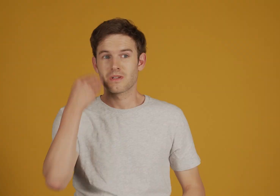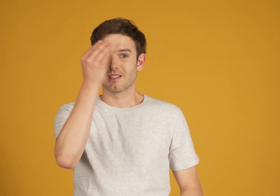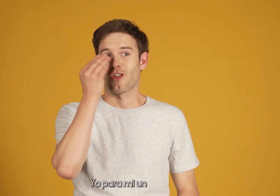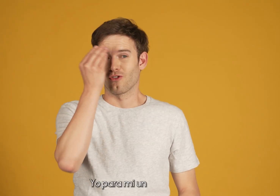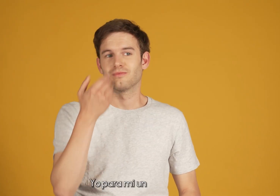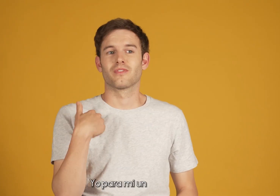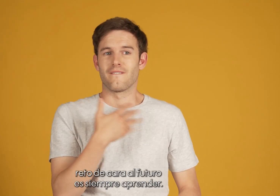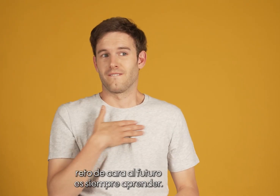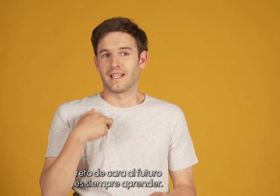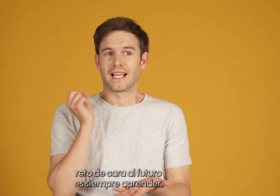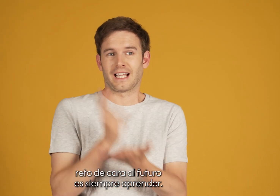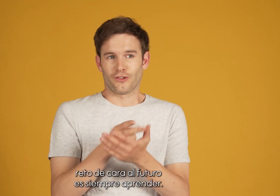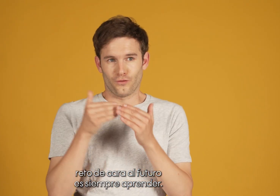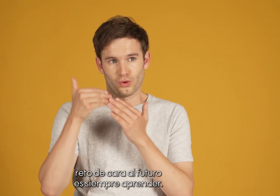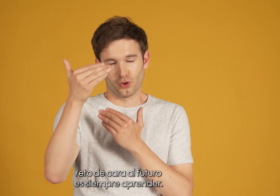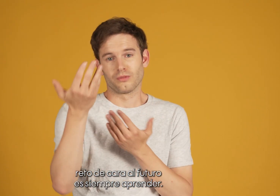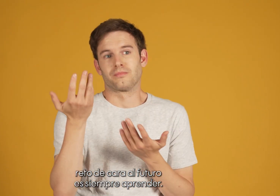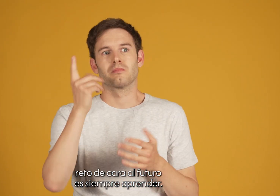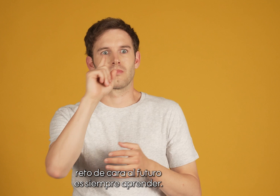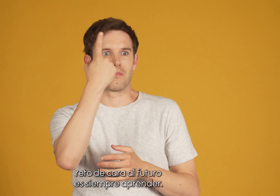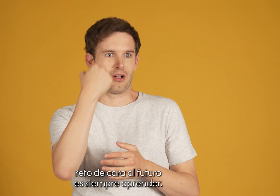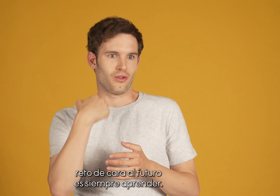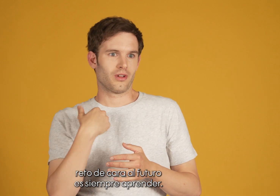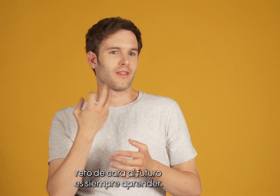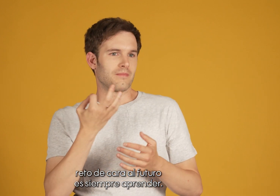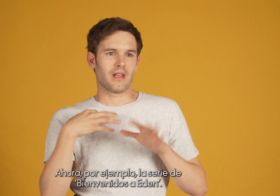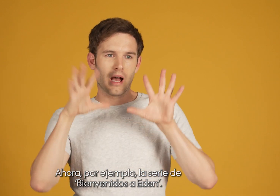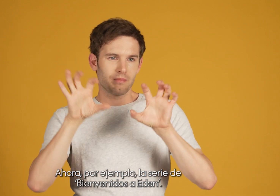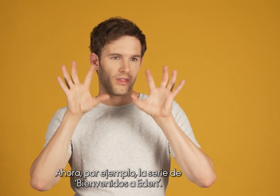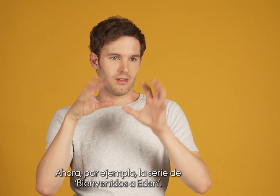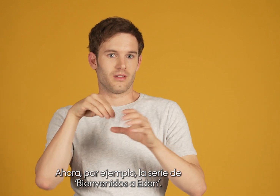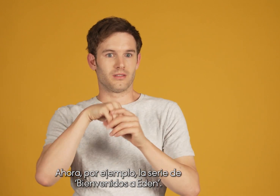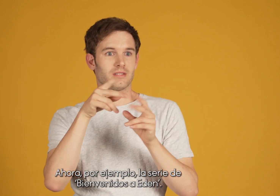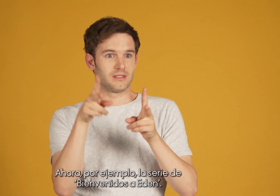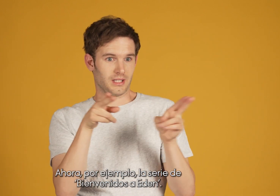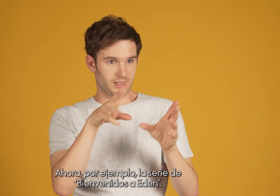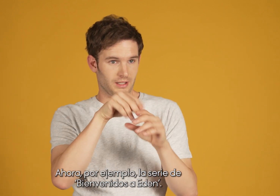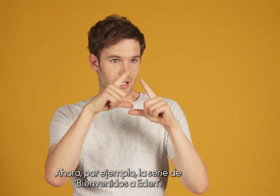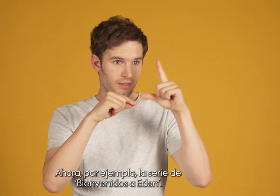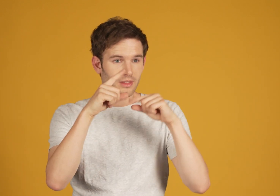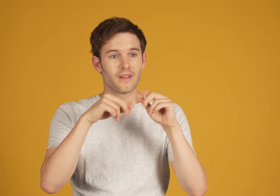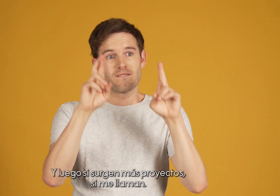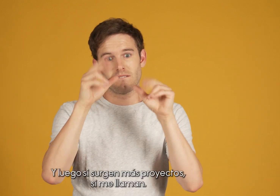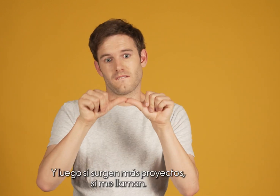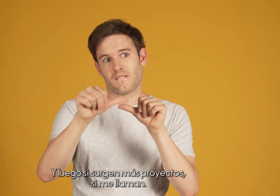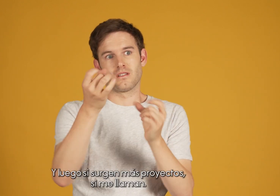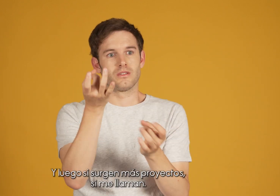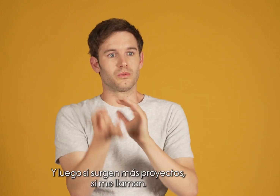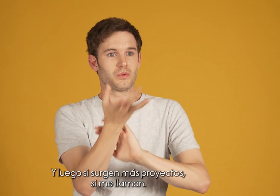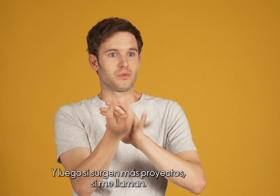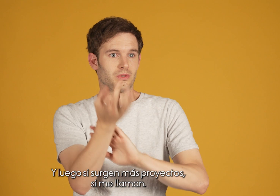Yo para mí un reto de cara al futuro, bueno, siempre aprender. Ahora, por ejemplo, en la serie de Bienvenidos a Edén y luego si surgen más proyectos,